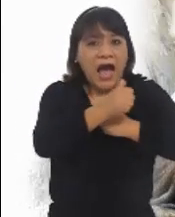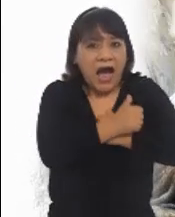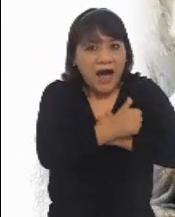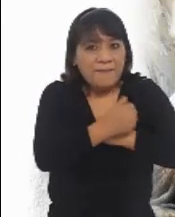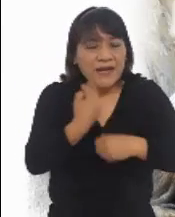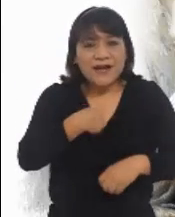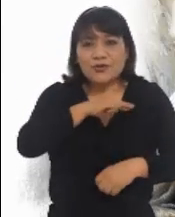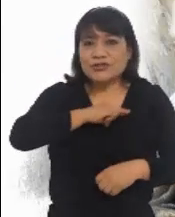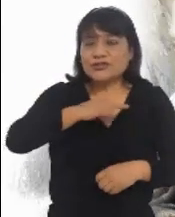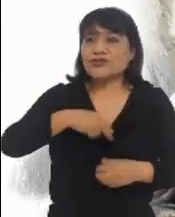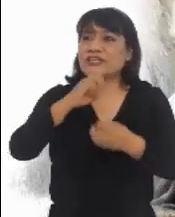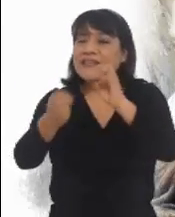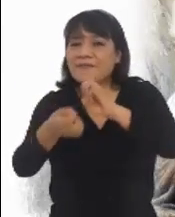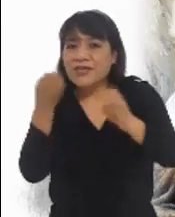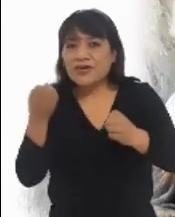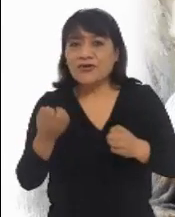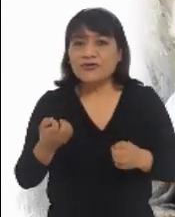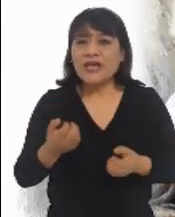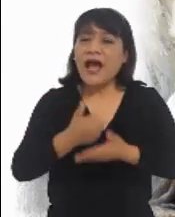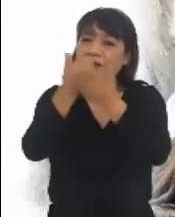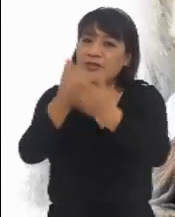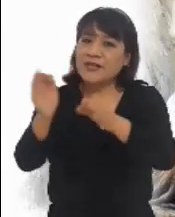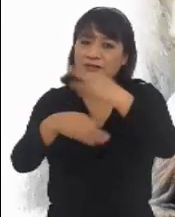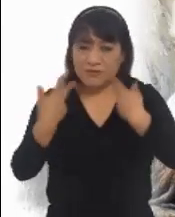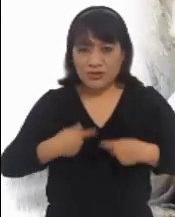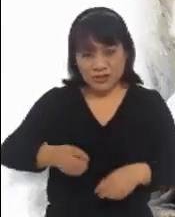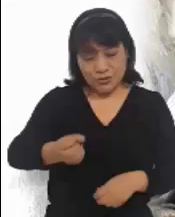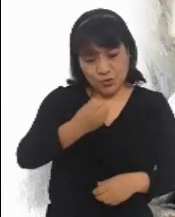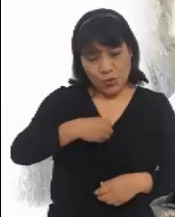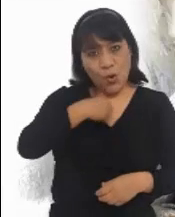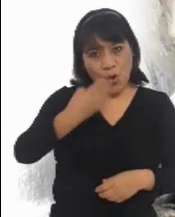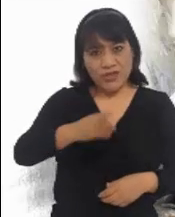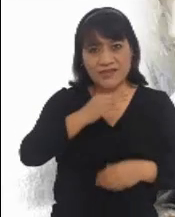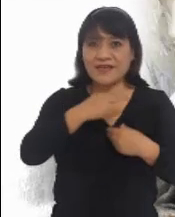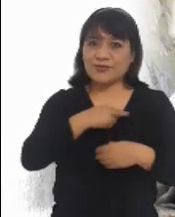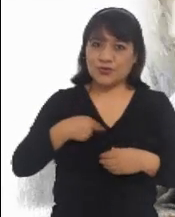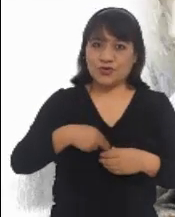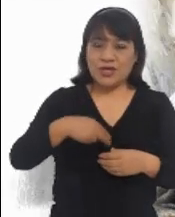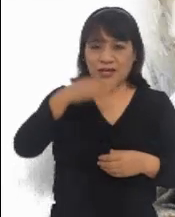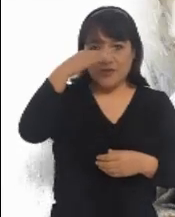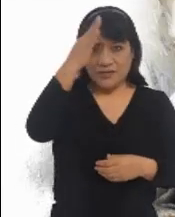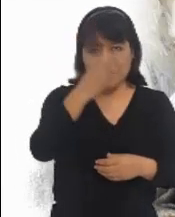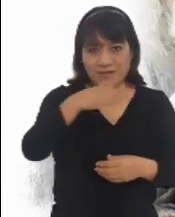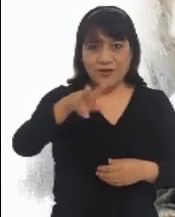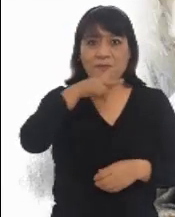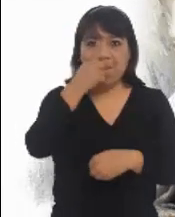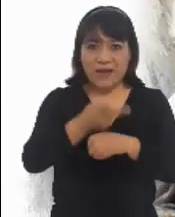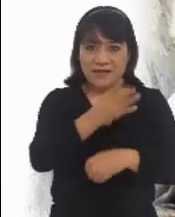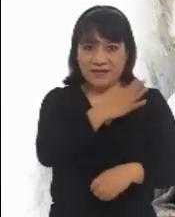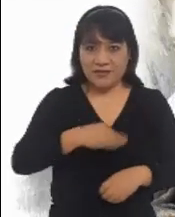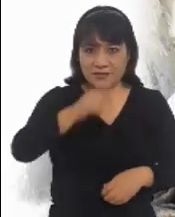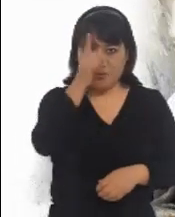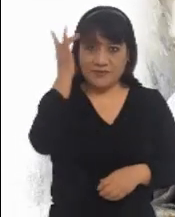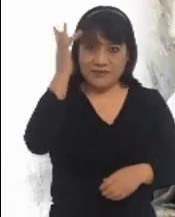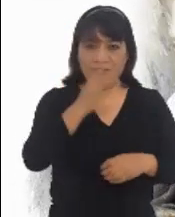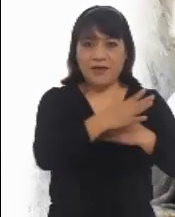Amen a sus enemigos, hagan el bien a los que los odian. El Señor te bendiga en nombre del Padre, y del